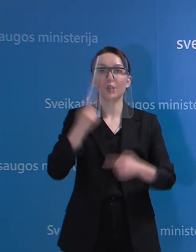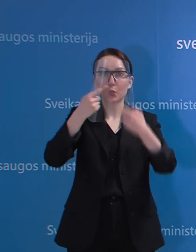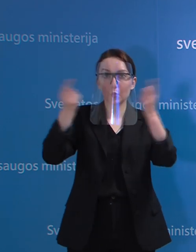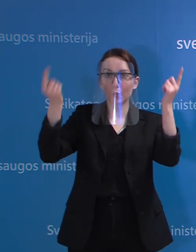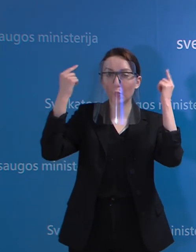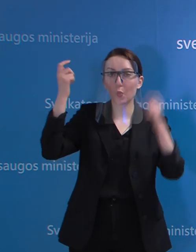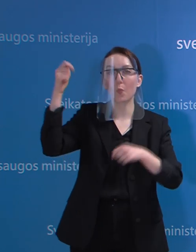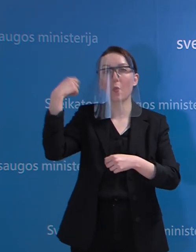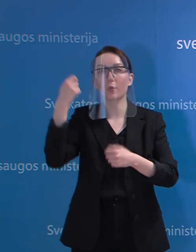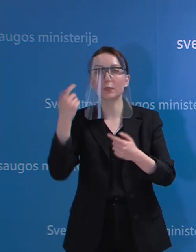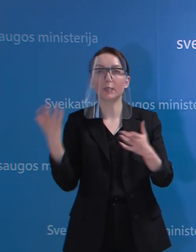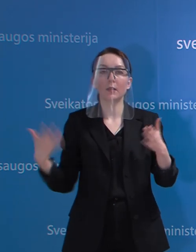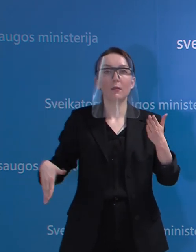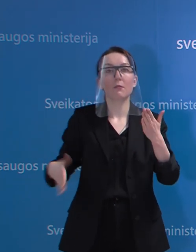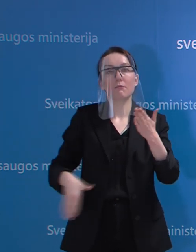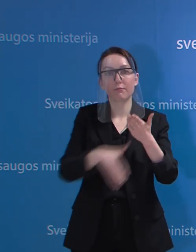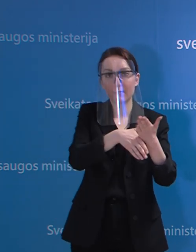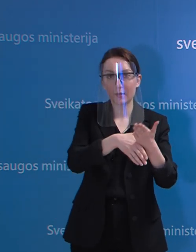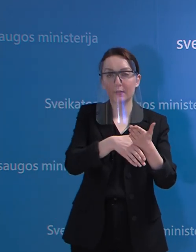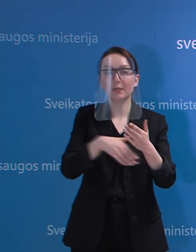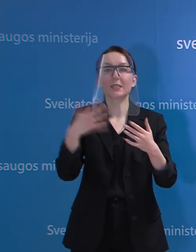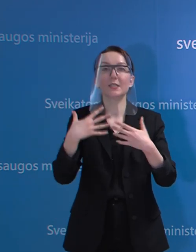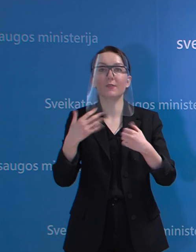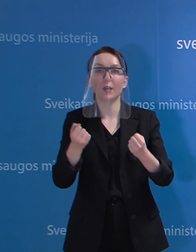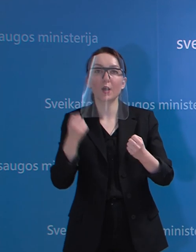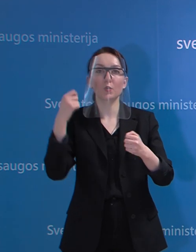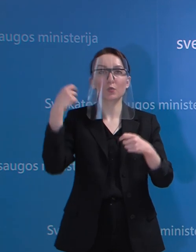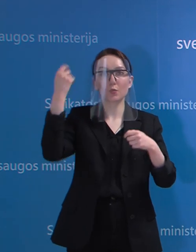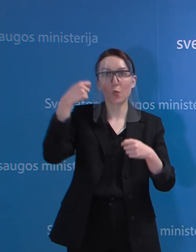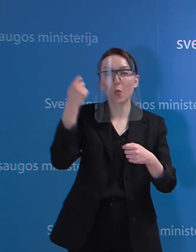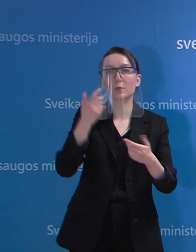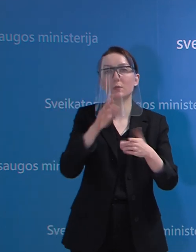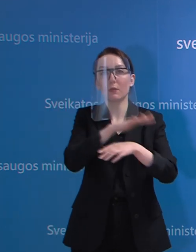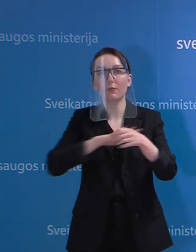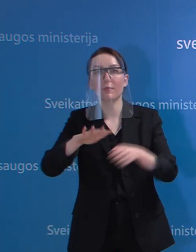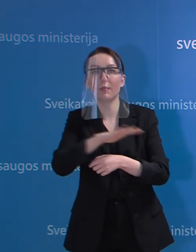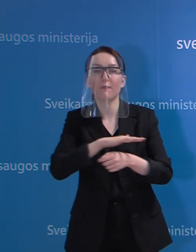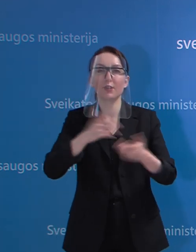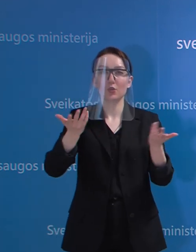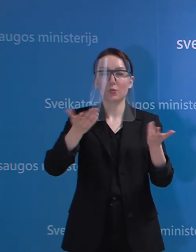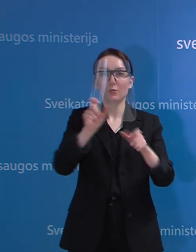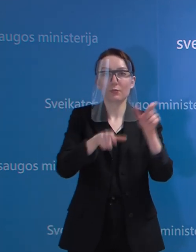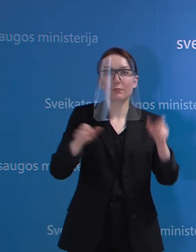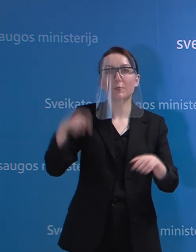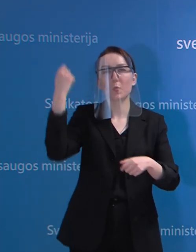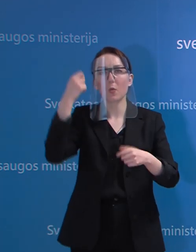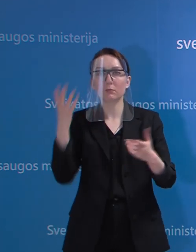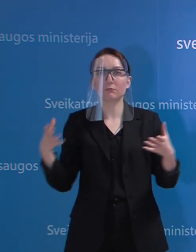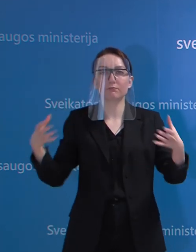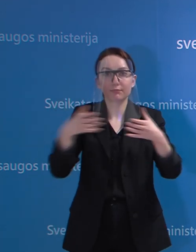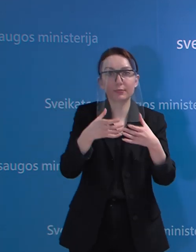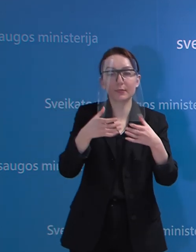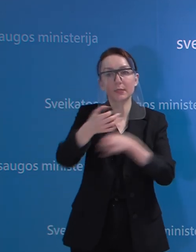mokslininkai dabar prisijungia Lietuvos seikatos mokslo universiteto, visuomenės seikatos mokslininkai, kurie bando